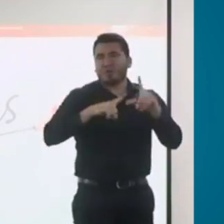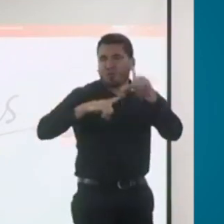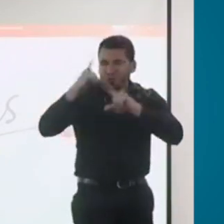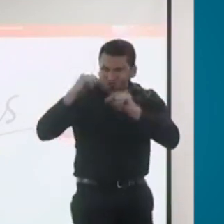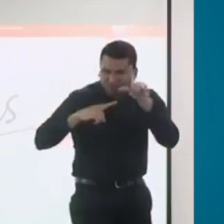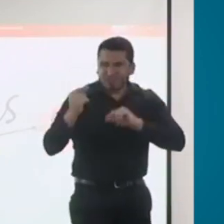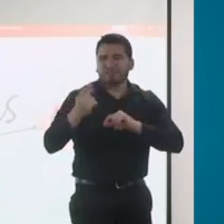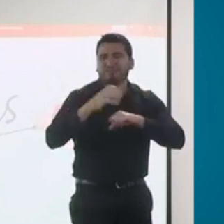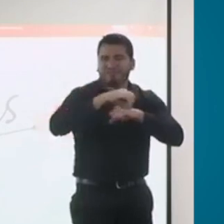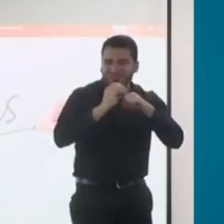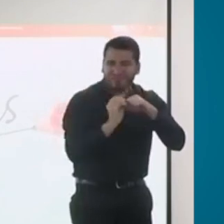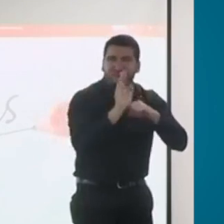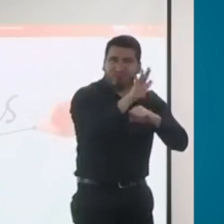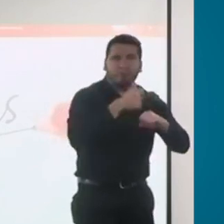ARP, instituciones educativas.